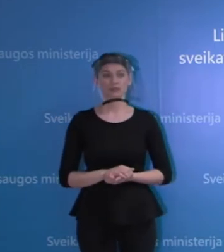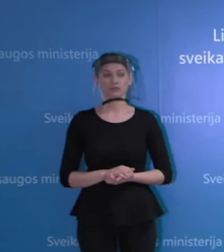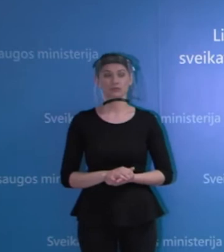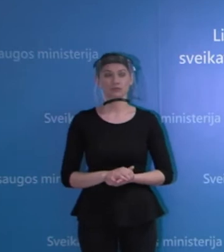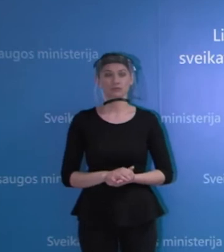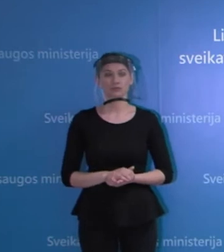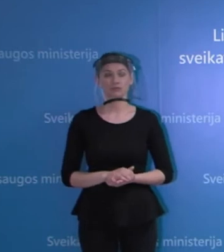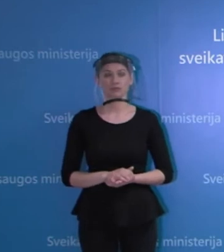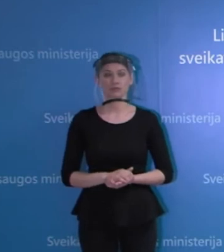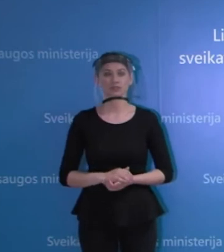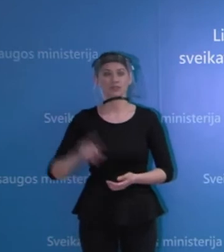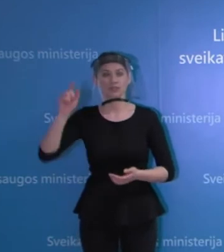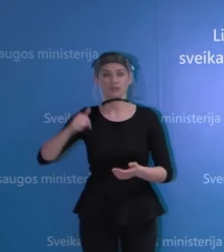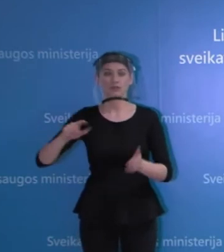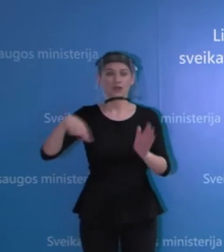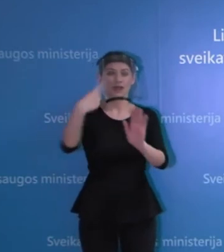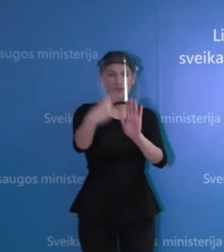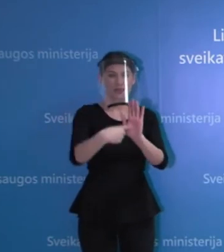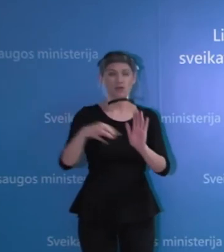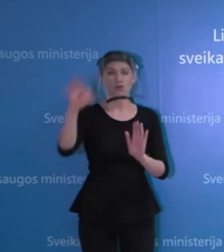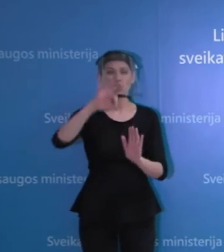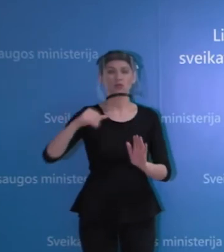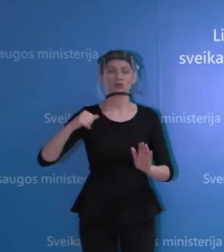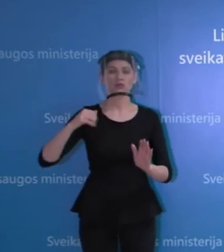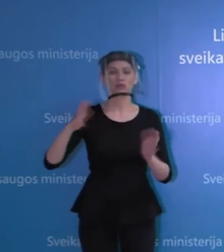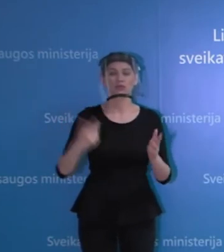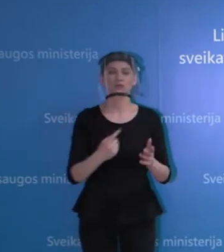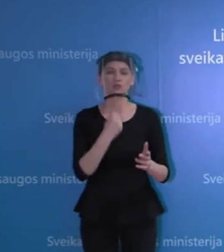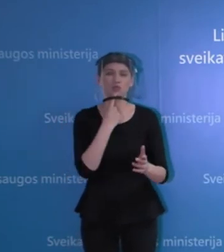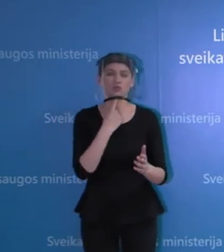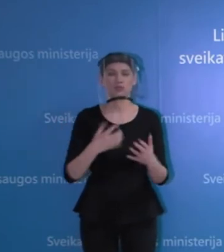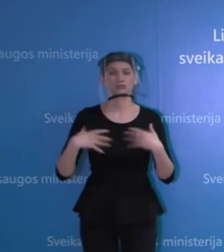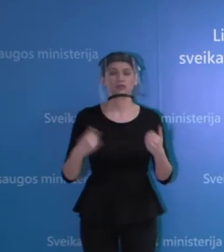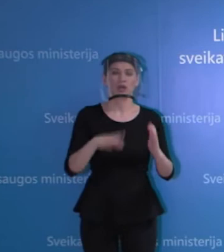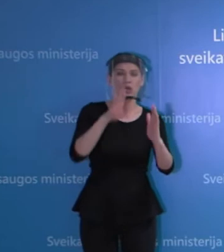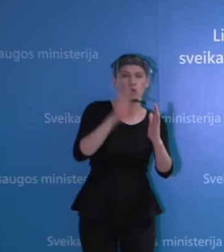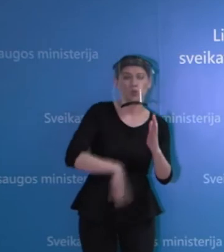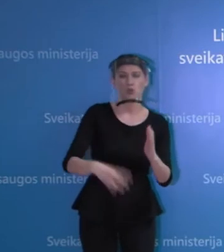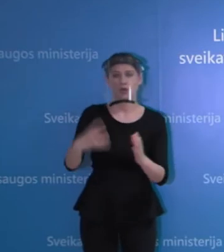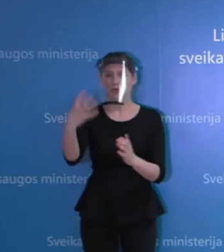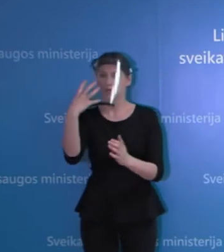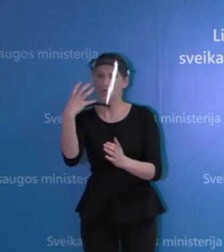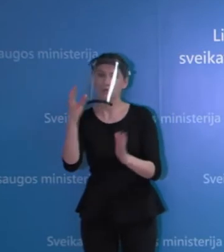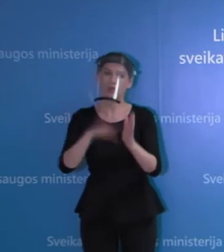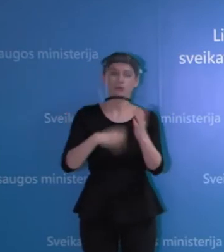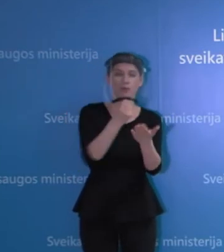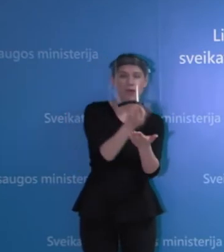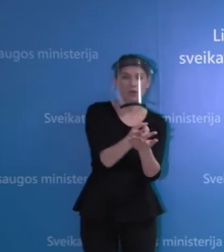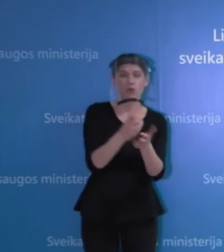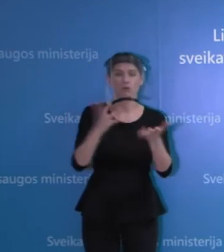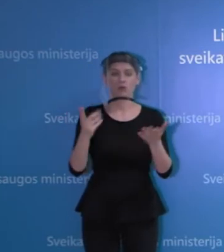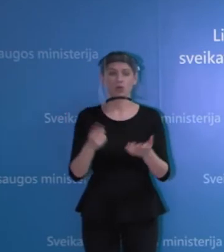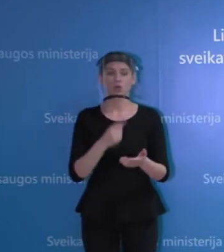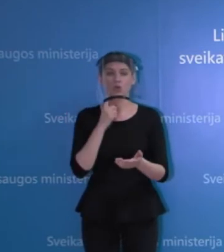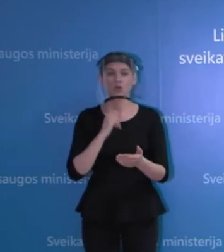klausimų apie pacientų sunkumą, apie tai, kiek jų yra gydoma stacionaria. Tai tiesiog tos skaičius trumpai